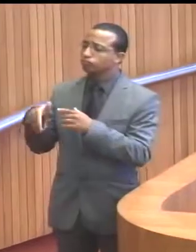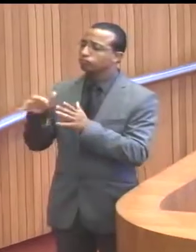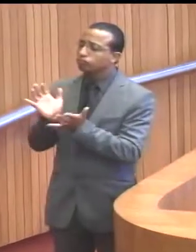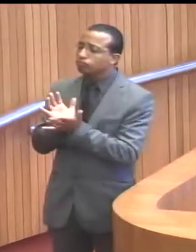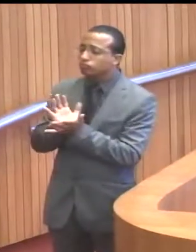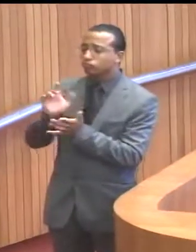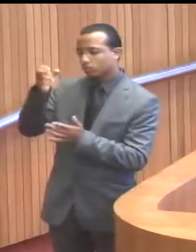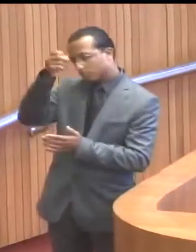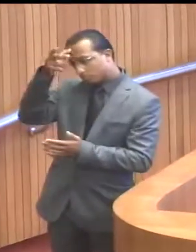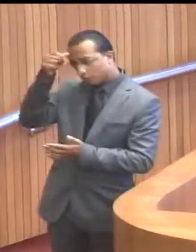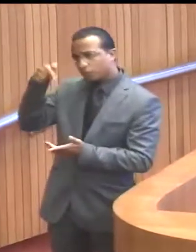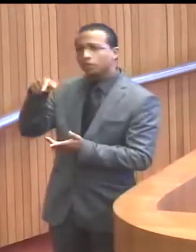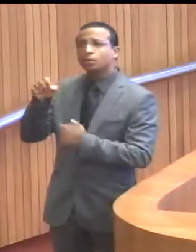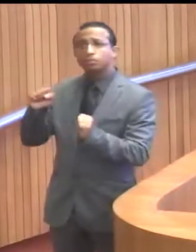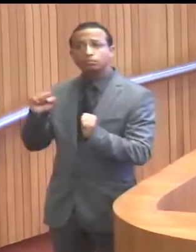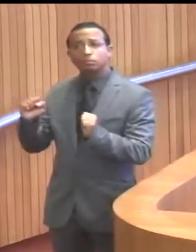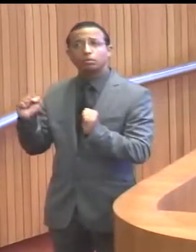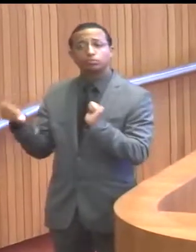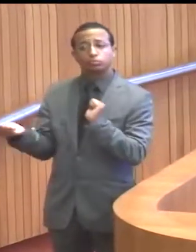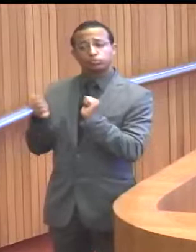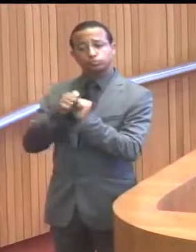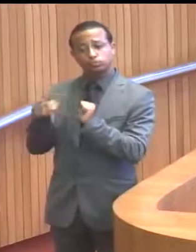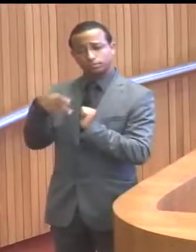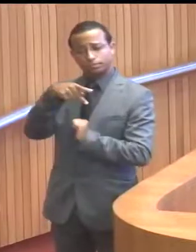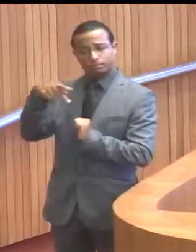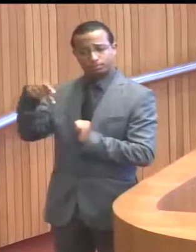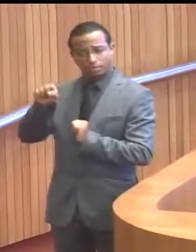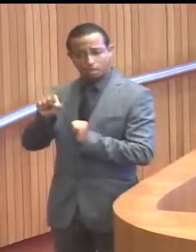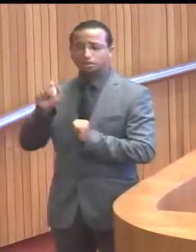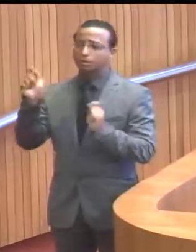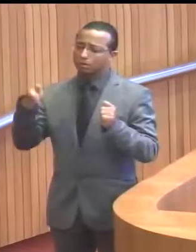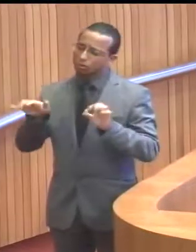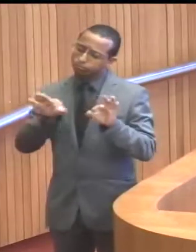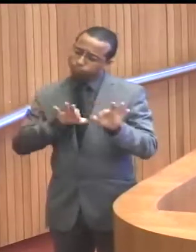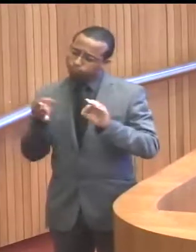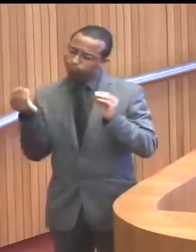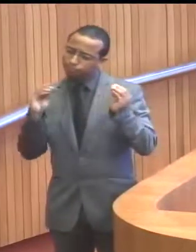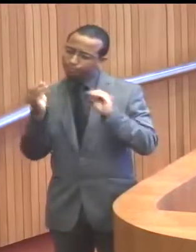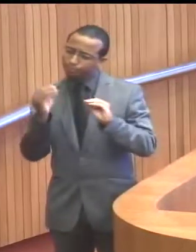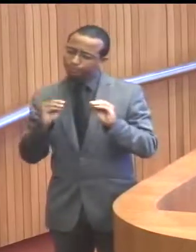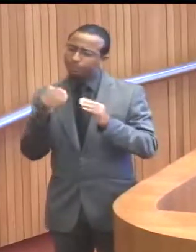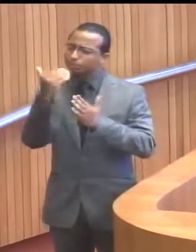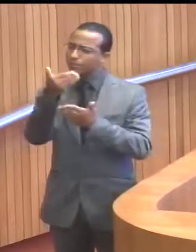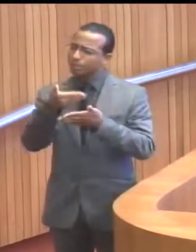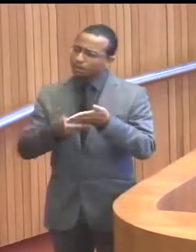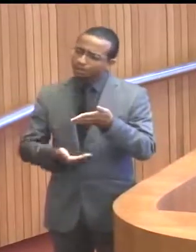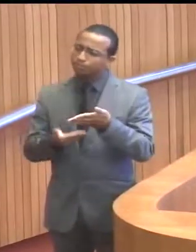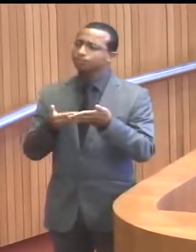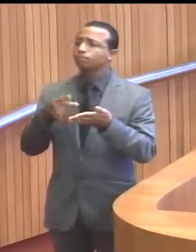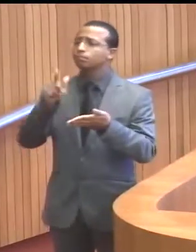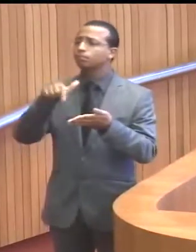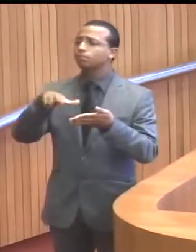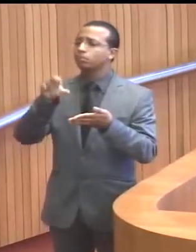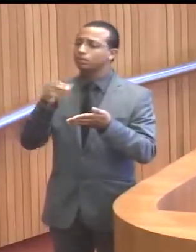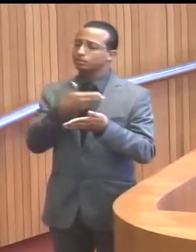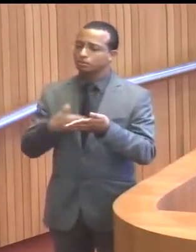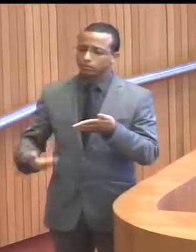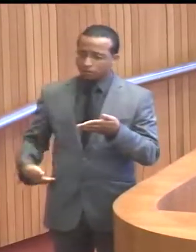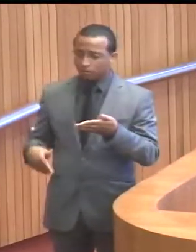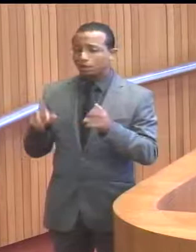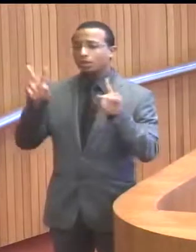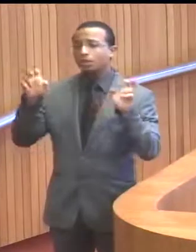para que possam, junto com o PPS, construir o seu plano de governo. O PPS hoje tem um projeto chamado Pé na